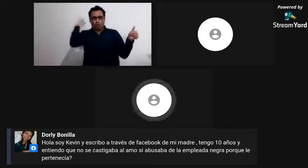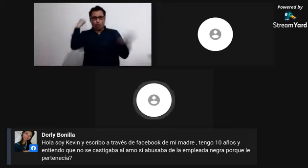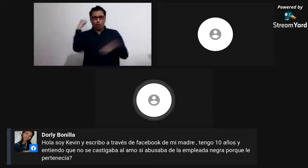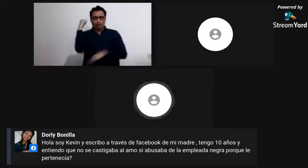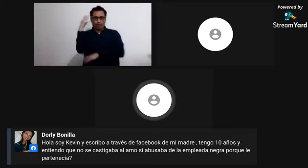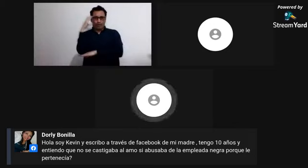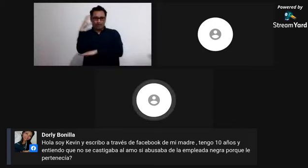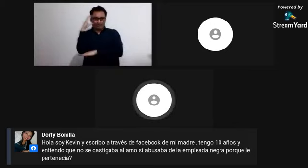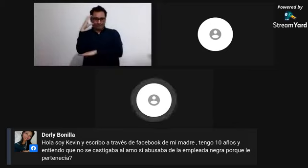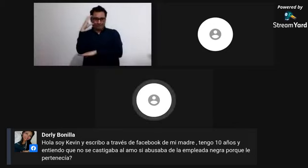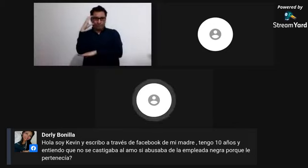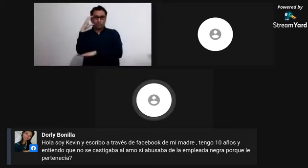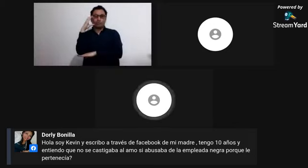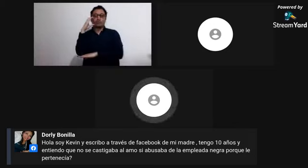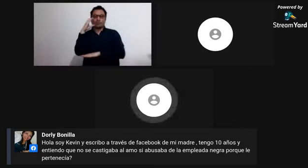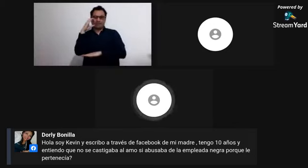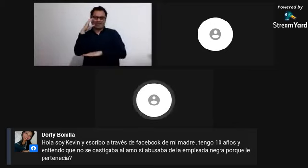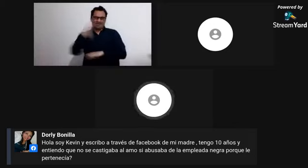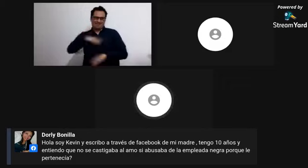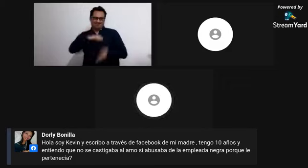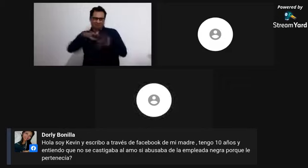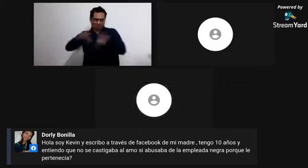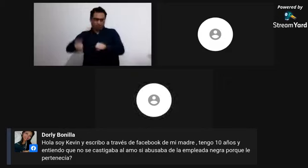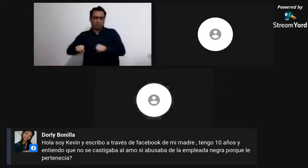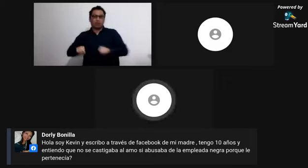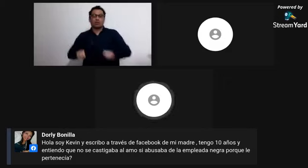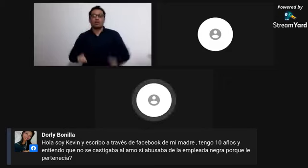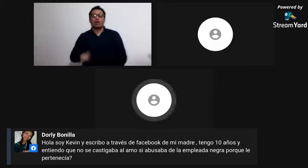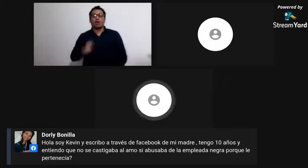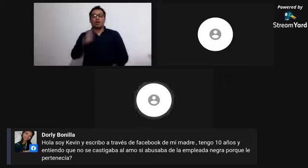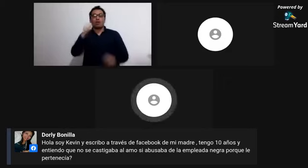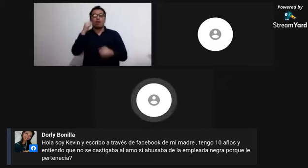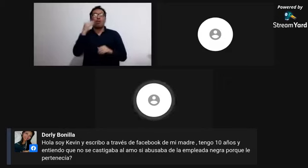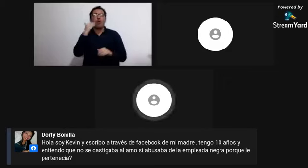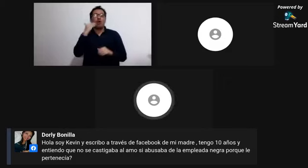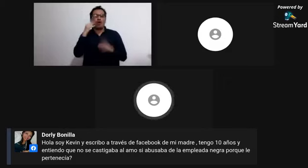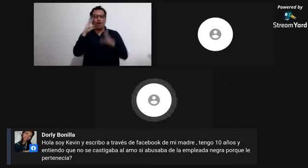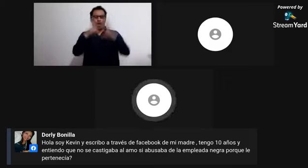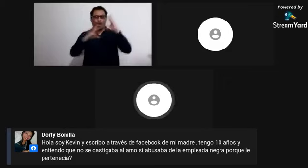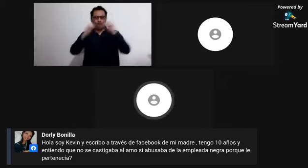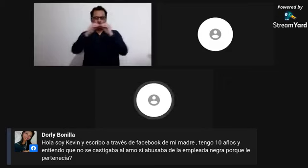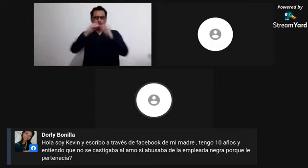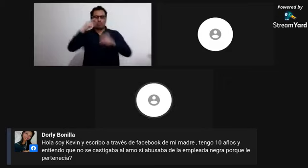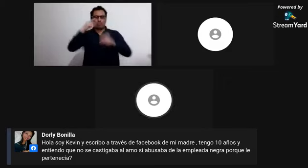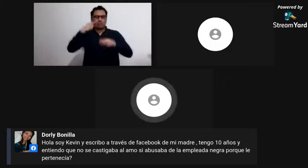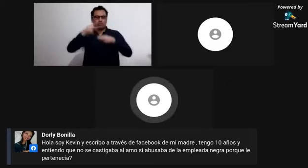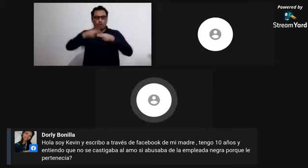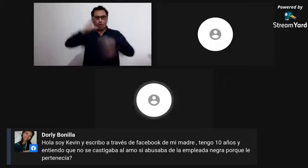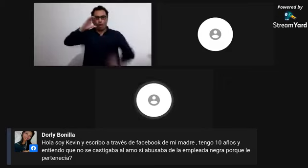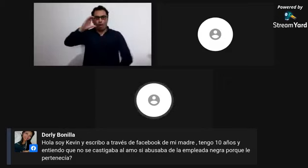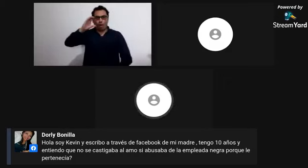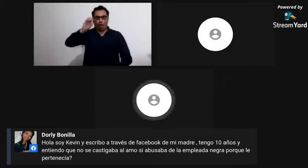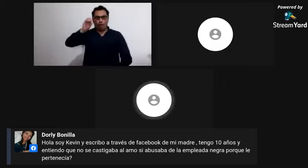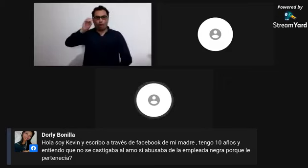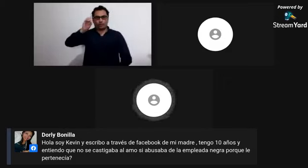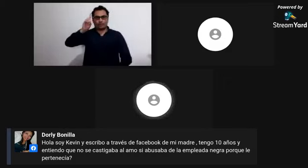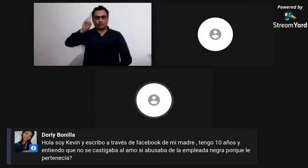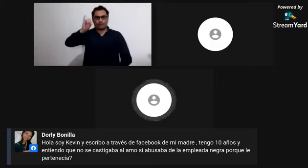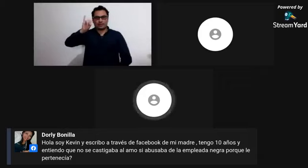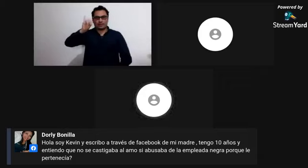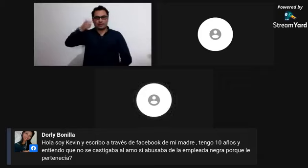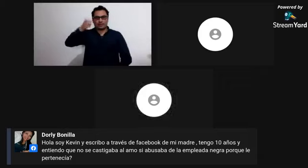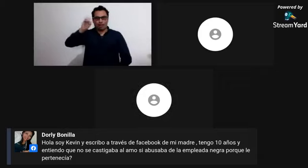Bueno, tenemos que reconocer que en esa época, aquí en el país, en la época de la colonización y también de la